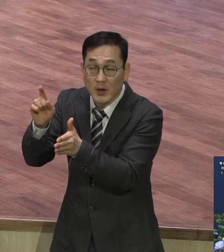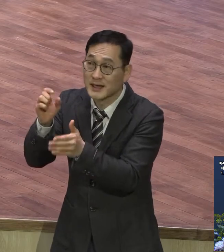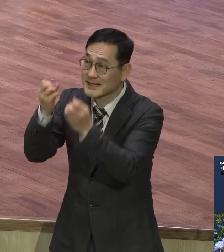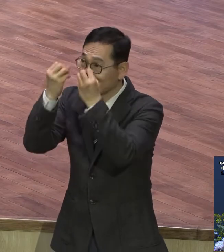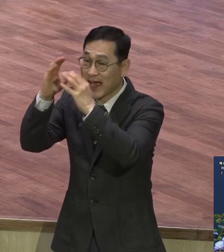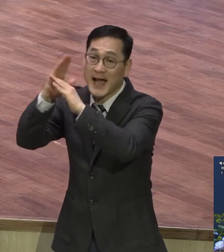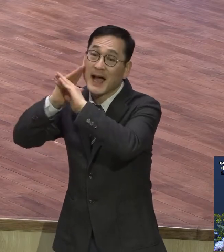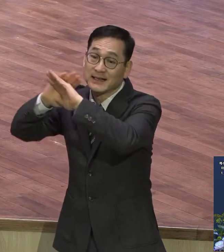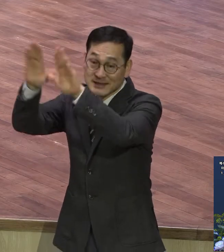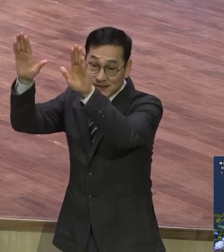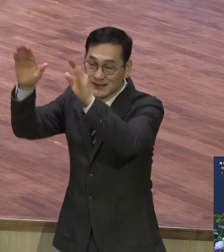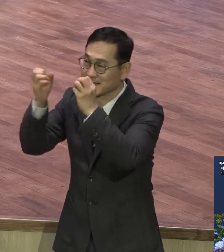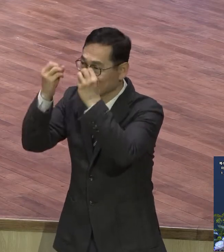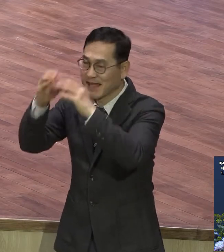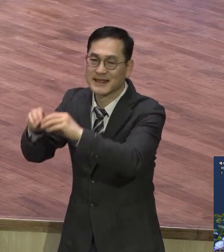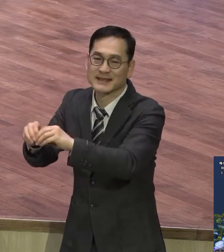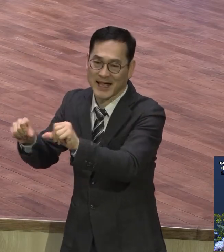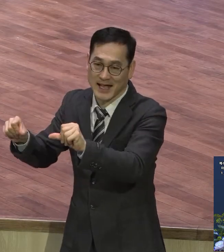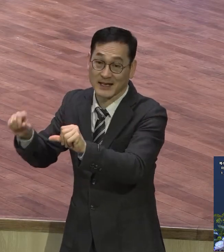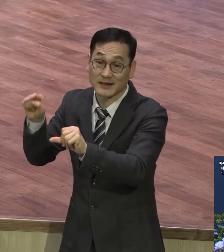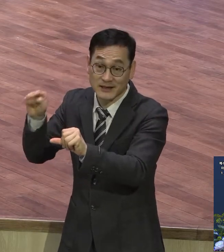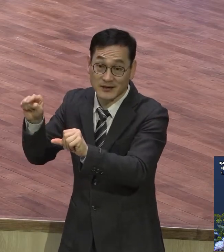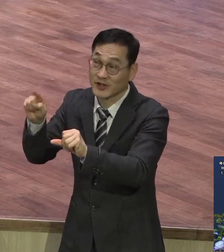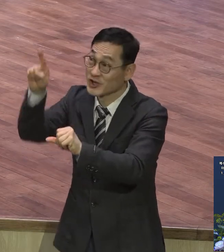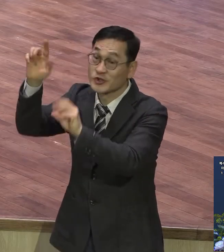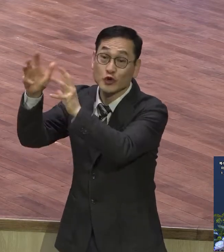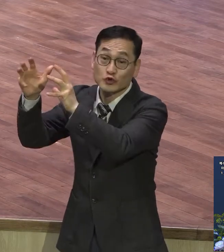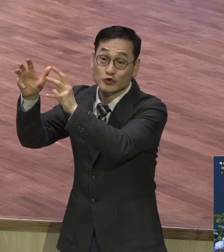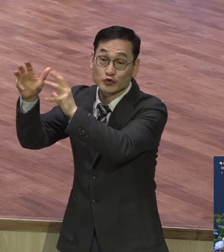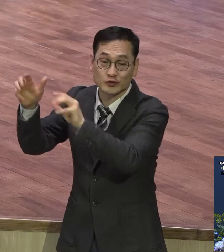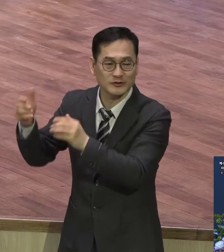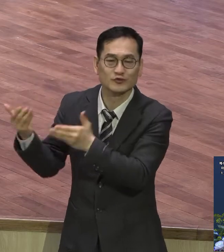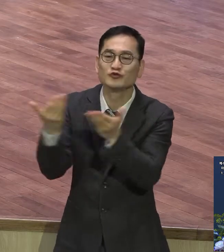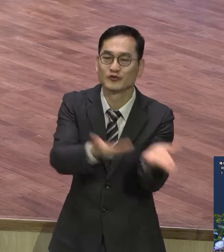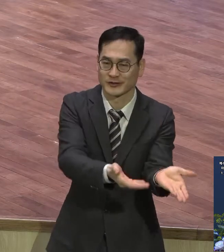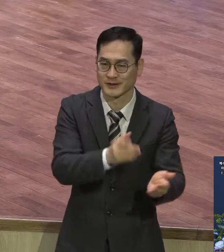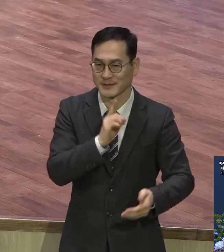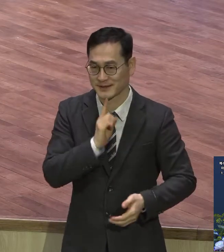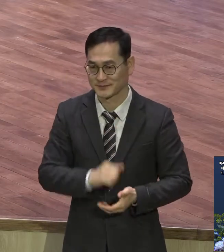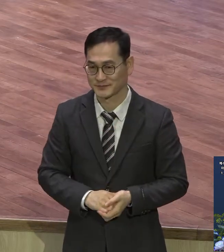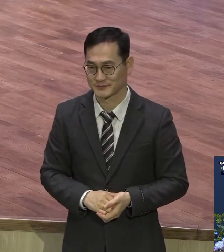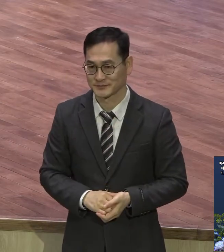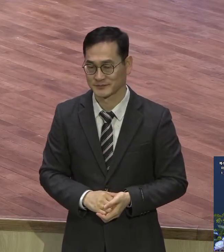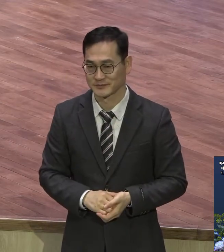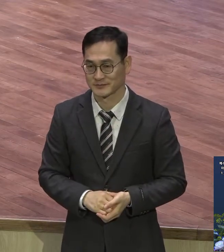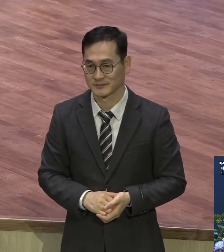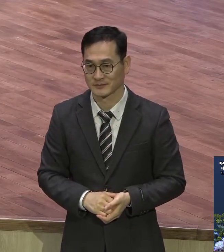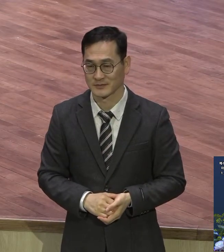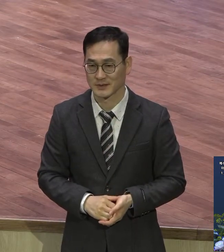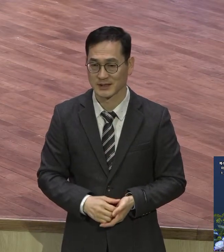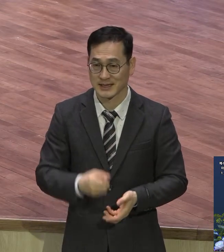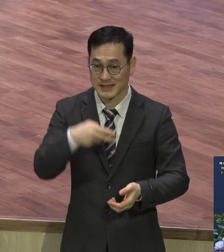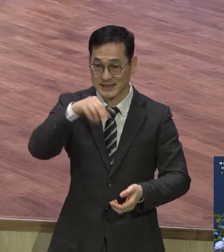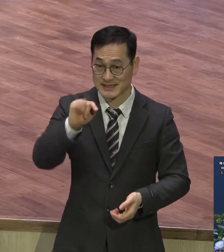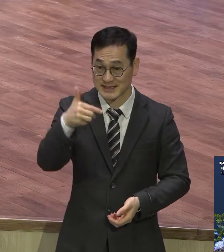기억으로 받게 된다 새하늘과 새 땅 요즘 신천지가 자꾸 새하늘과 새 땅 신천지가 바로